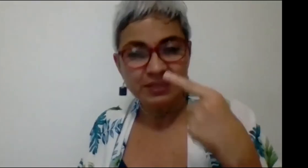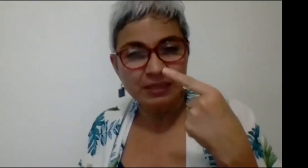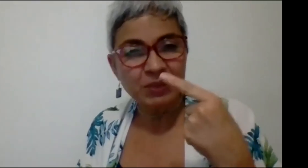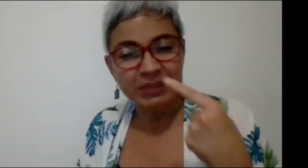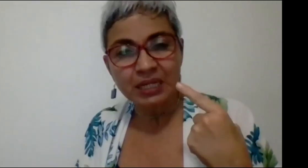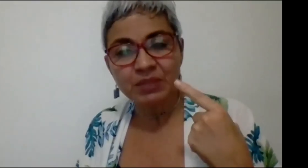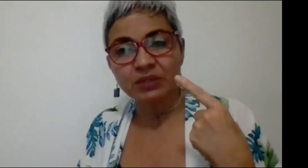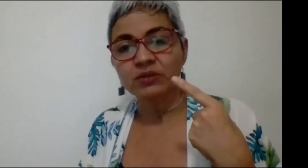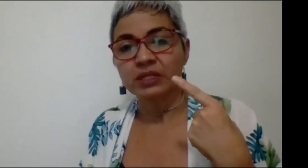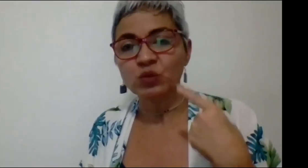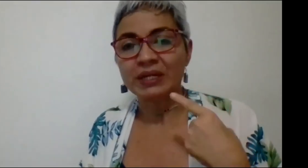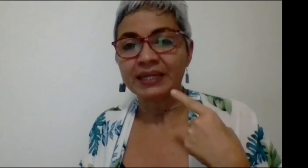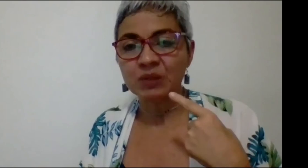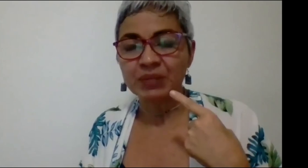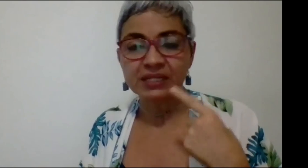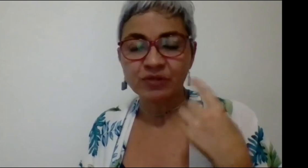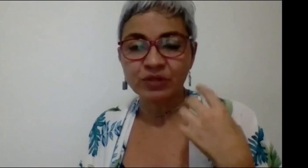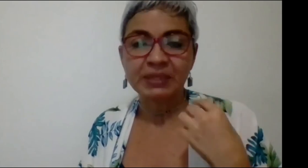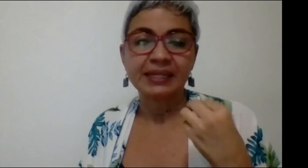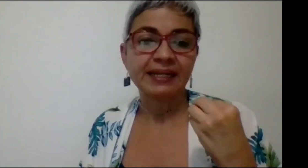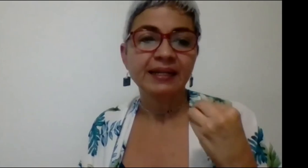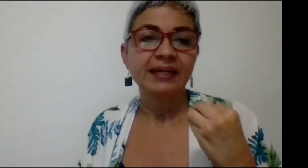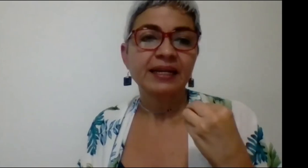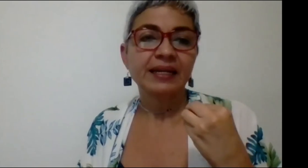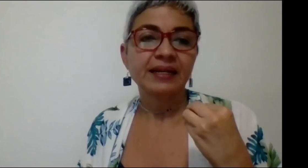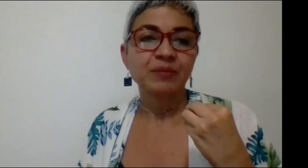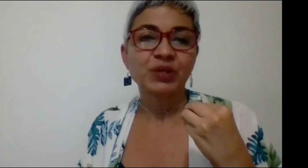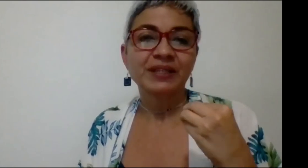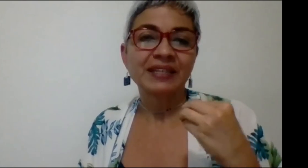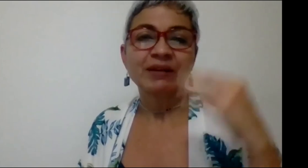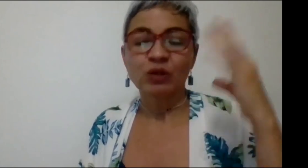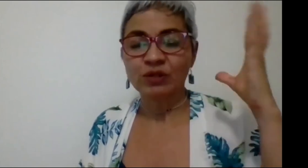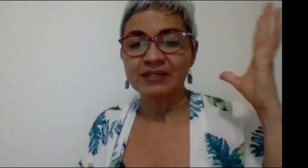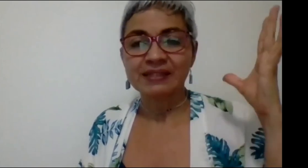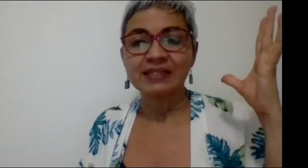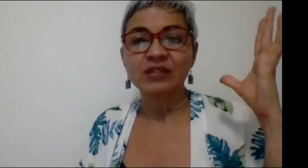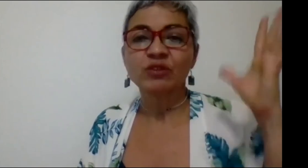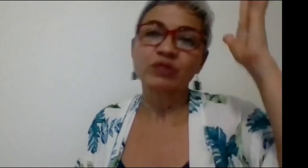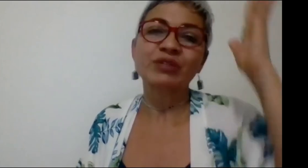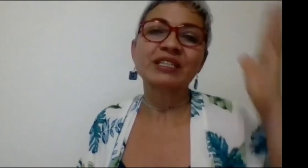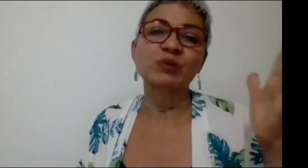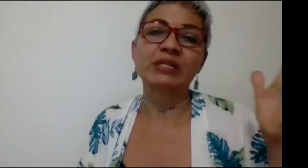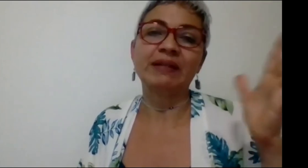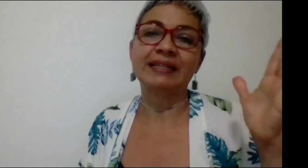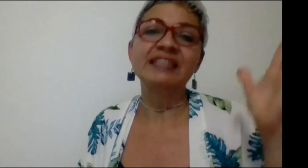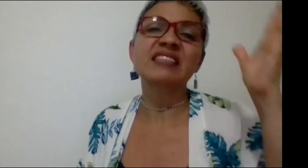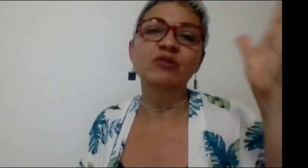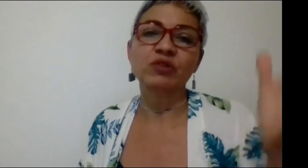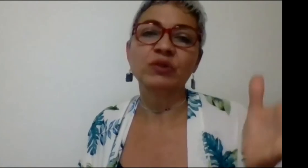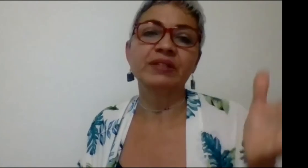Entonces, ese primer elemento que ustedes nos plantean me parece fundamental, porque tiene que ver con lo que se está diciendo. Esto es una responsabilidad de instituciones,